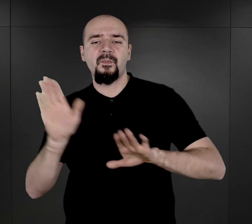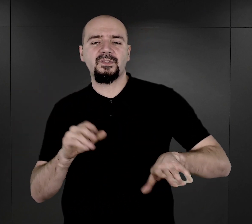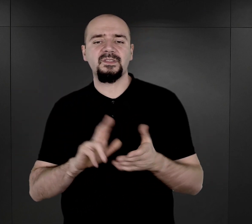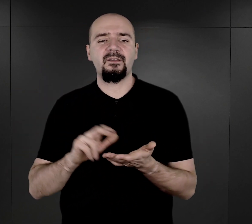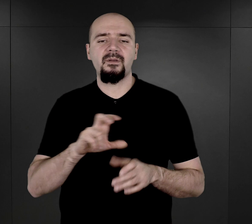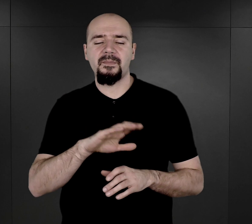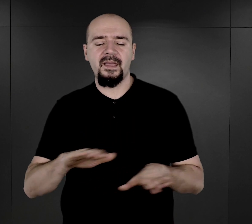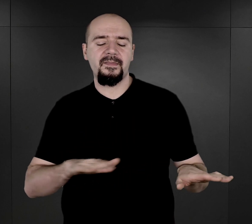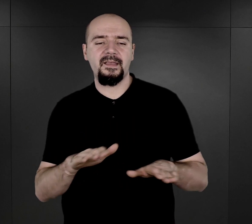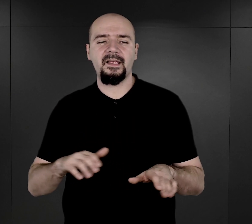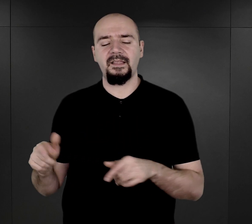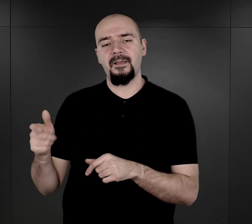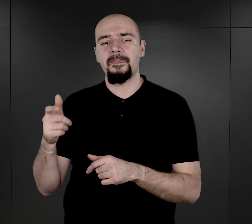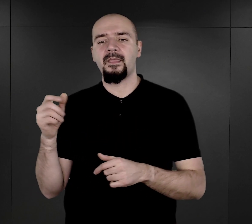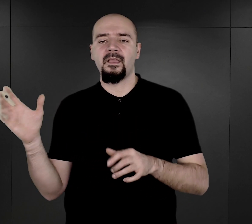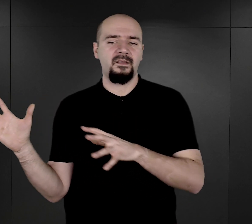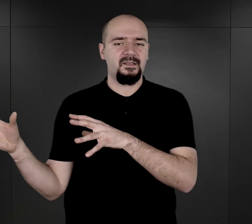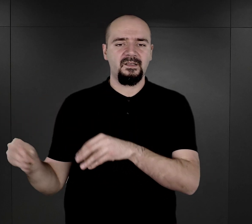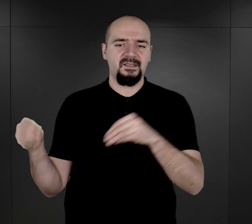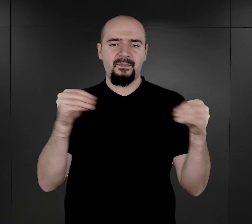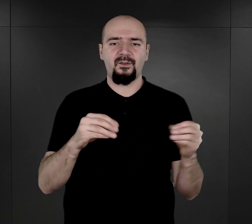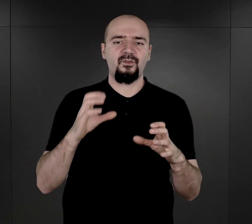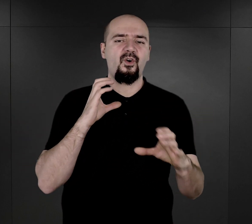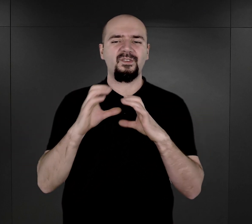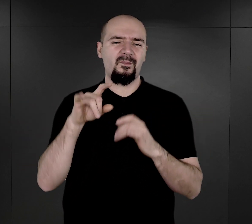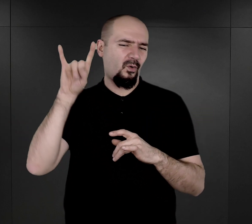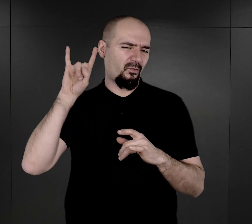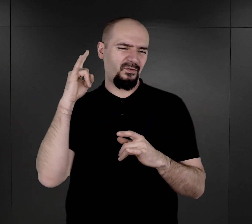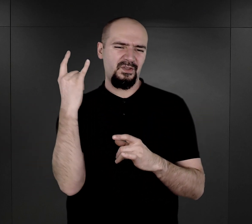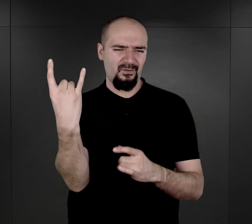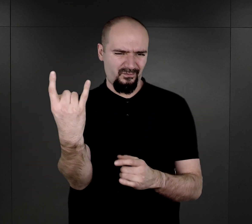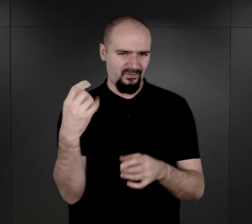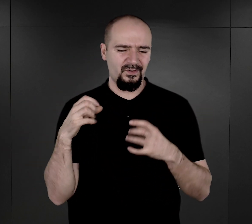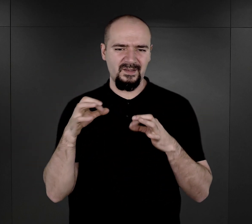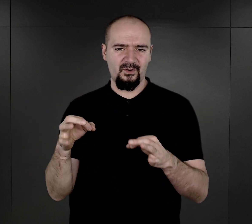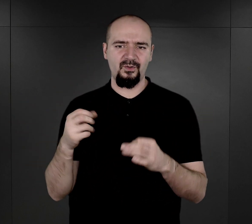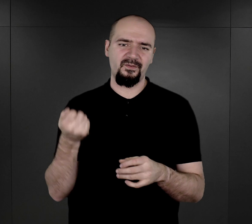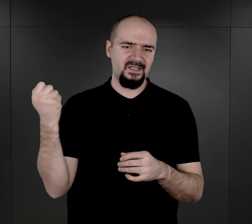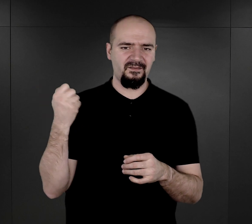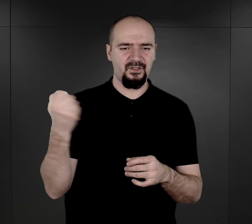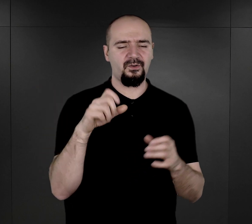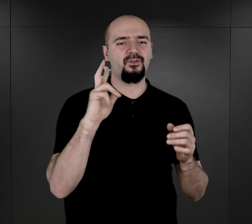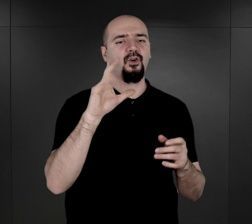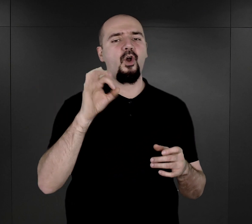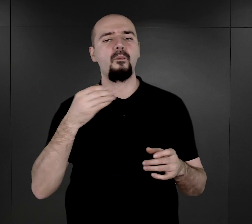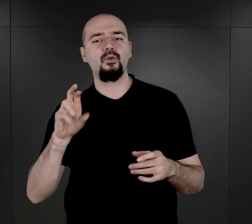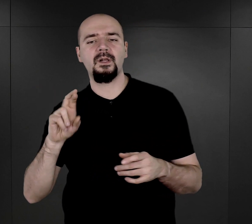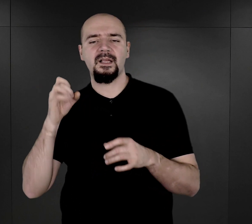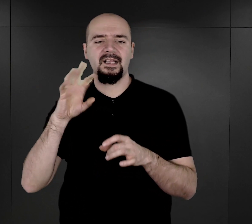umieszczono w ciężarówkach i wywieziono do komór gazowych. Szacuje się, że było to